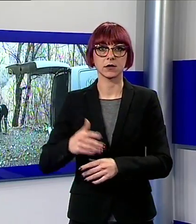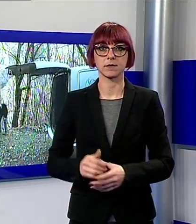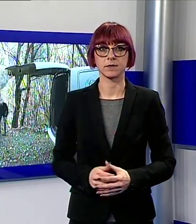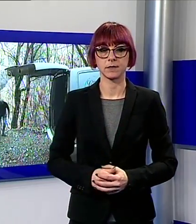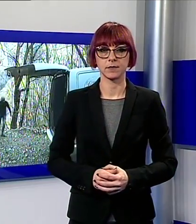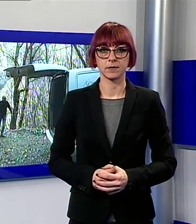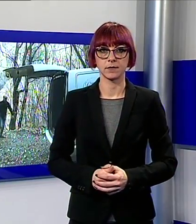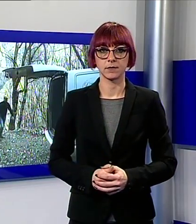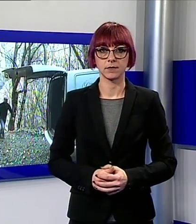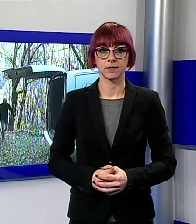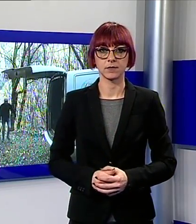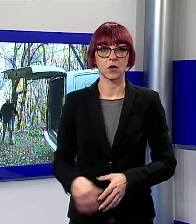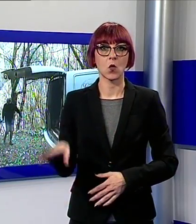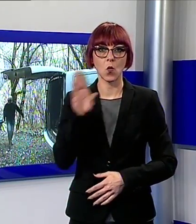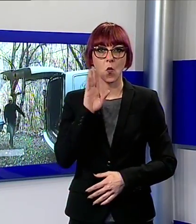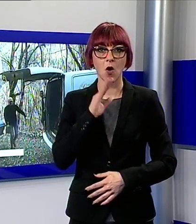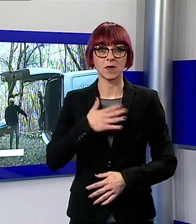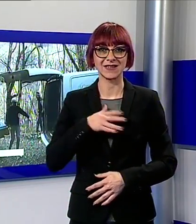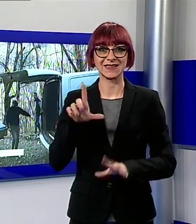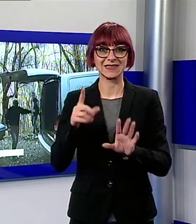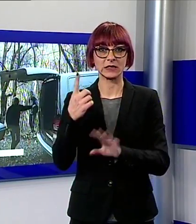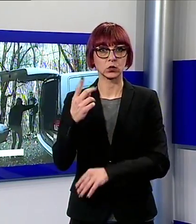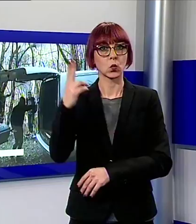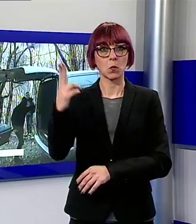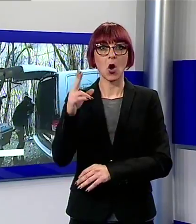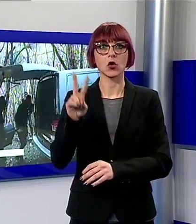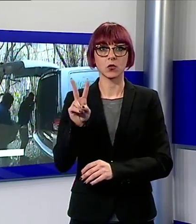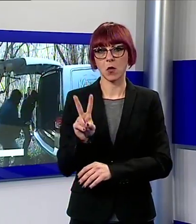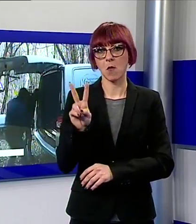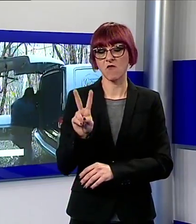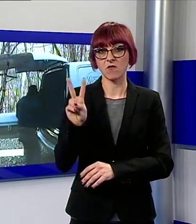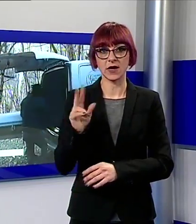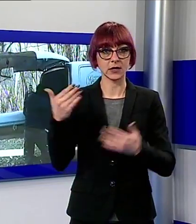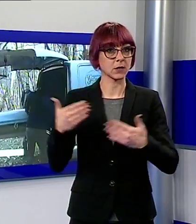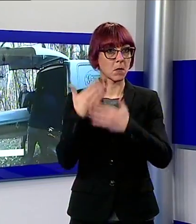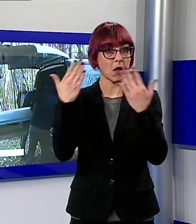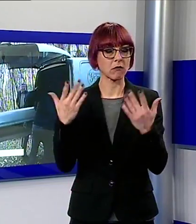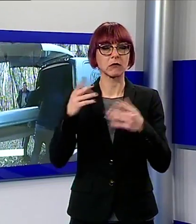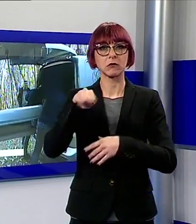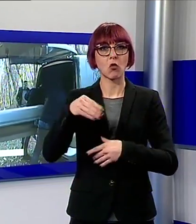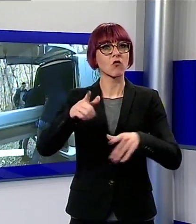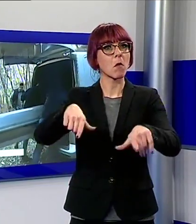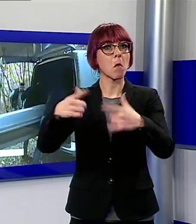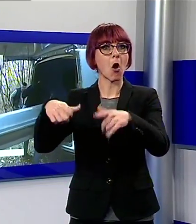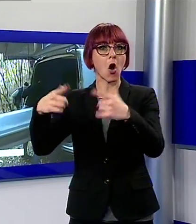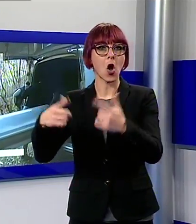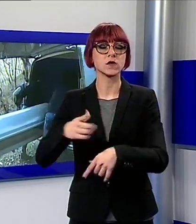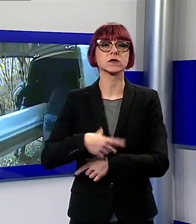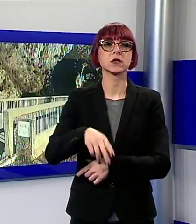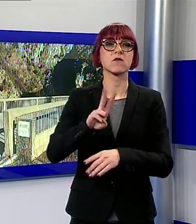Un uomo di 71 anni è morto venerdì mattina nei boschi di Villa Colemandina in località Canigiano vicino